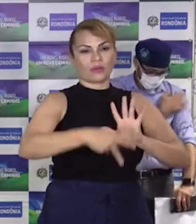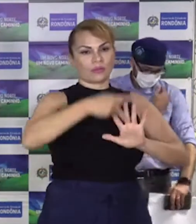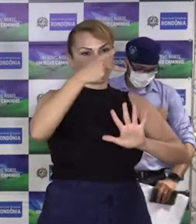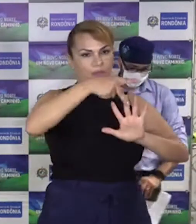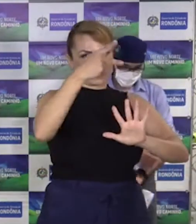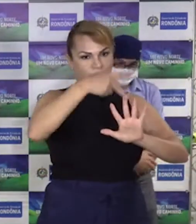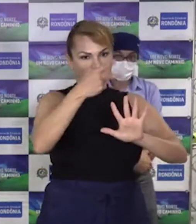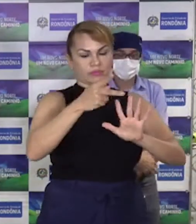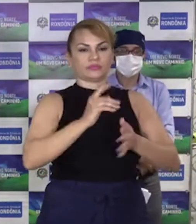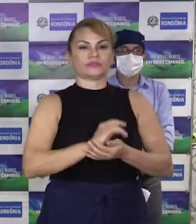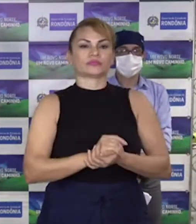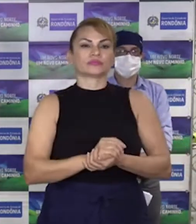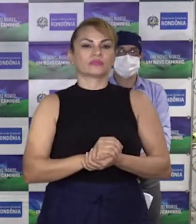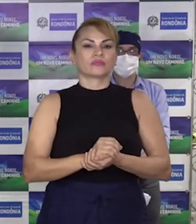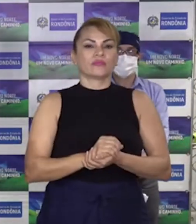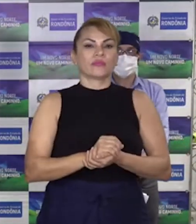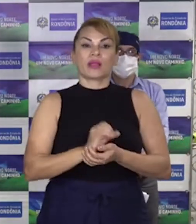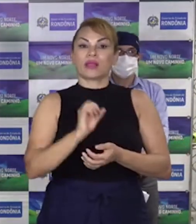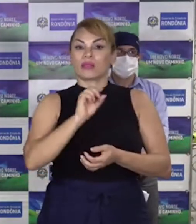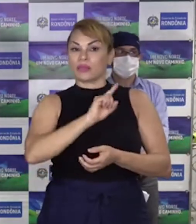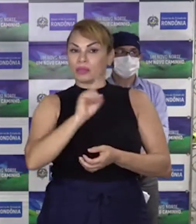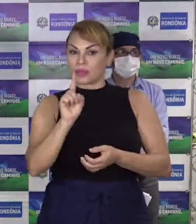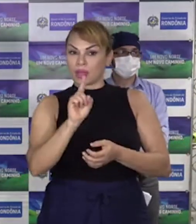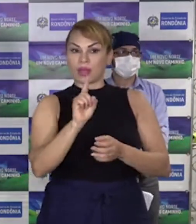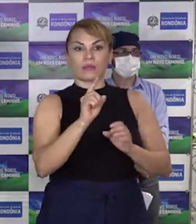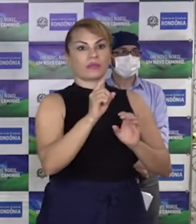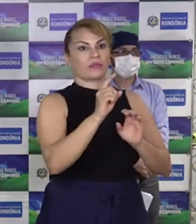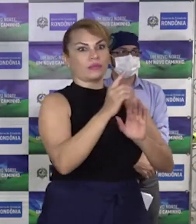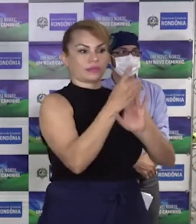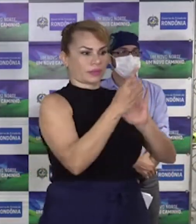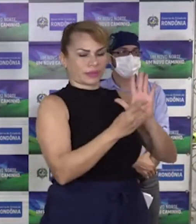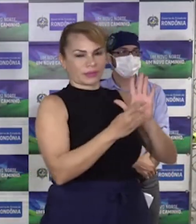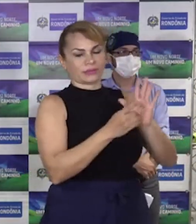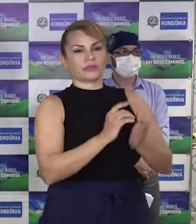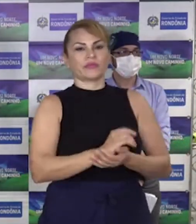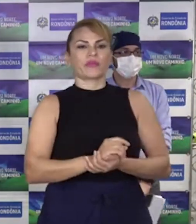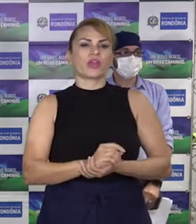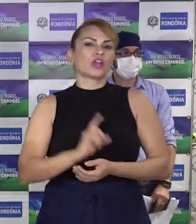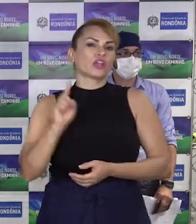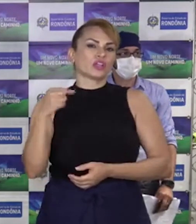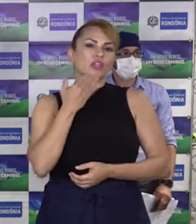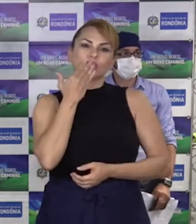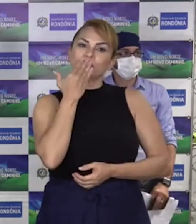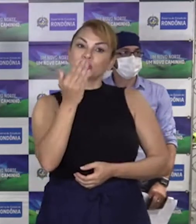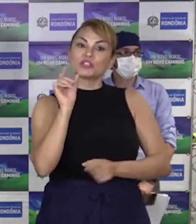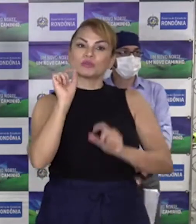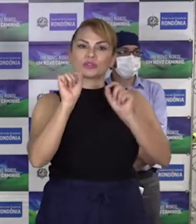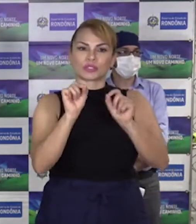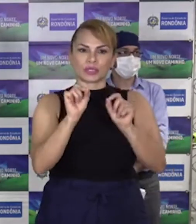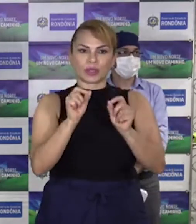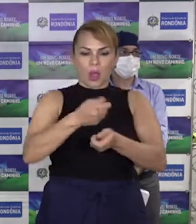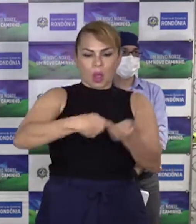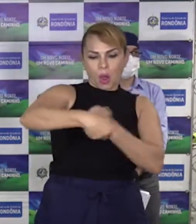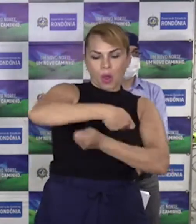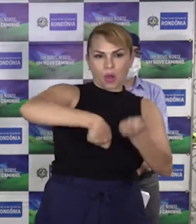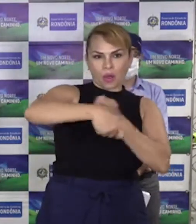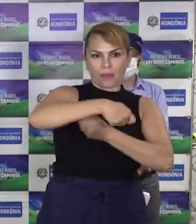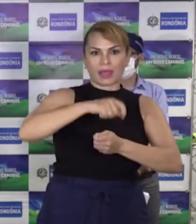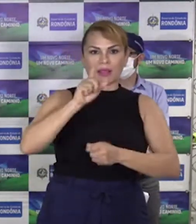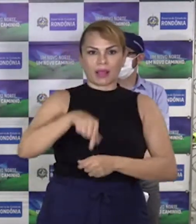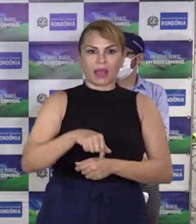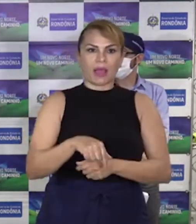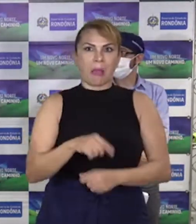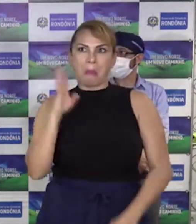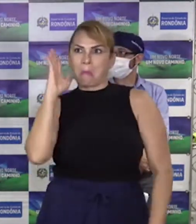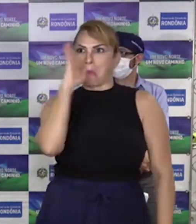falou sobre a fiscalização do plano de distanciamento em locais públicos Não há proibição para circulação de pessoas desde que não haja